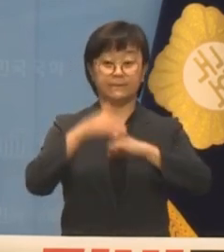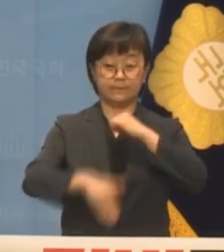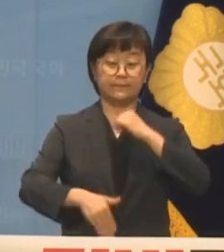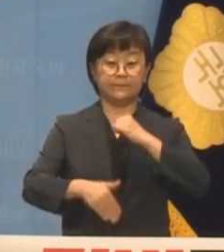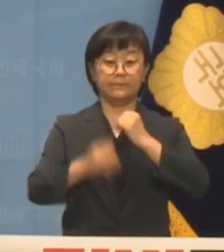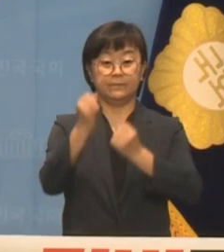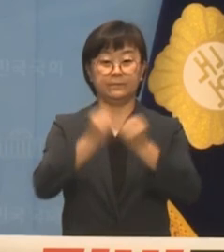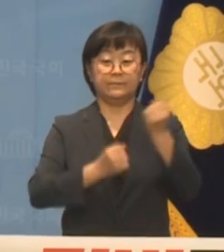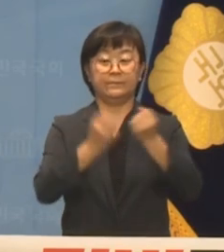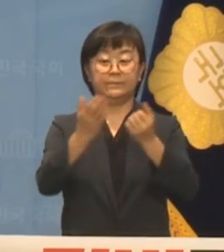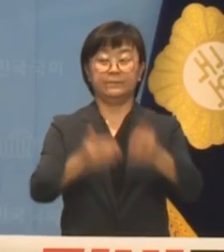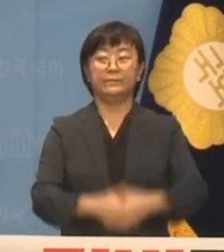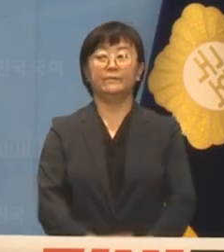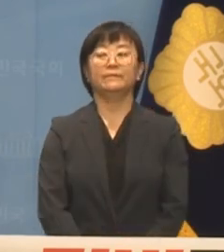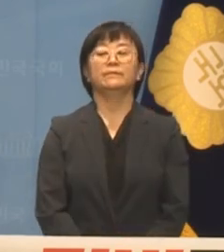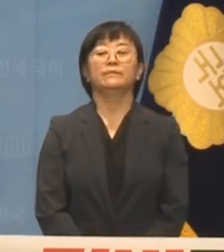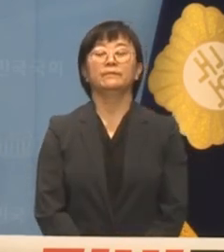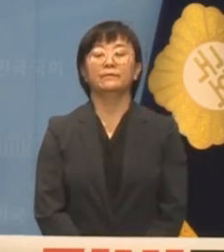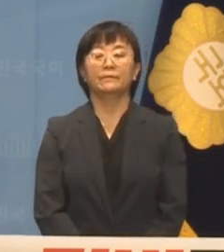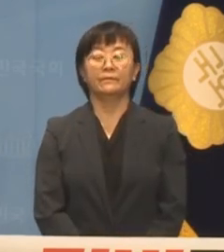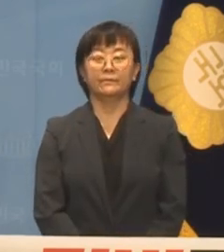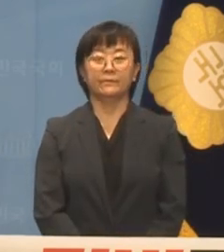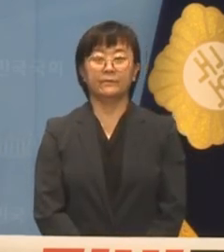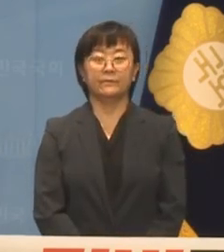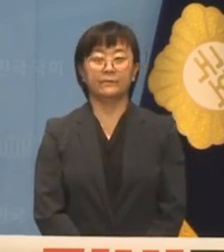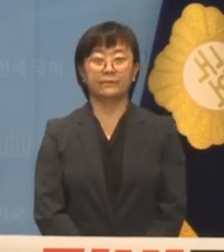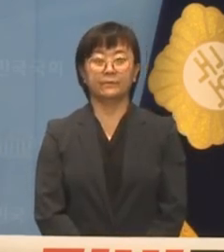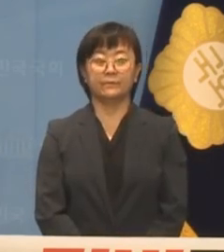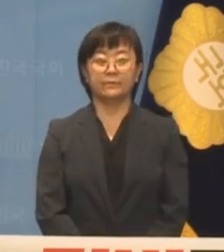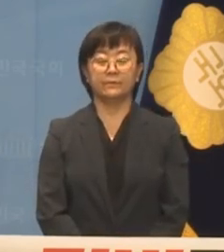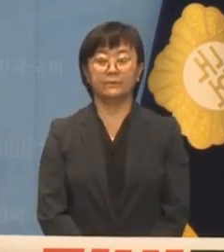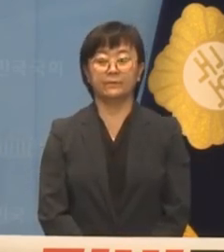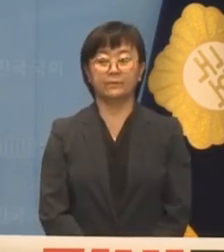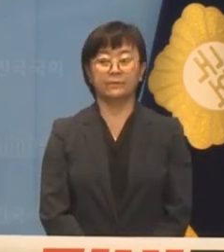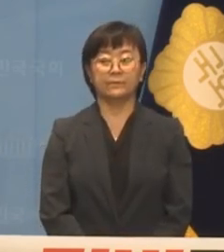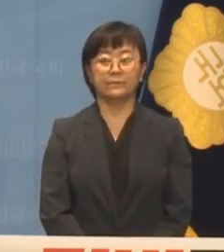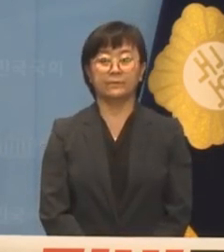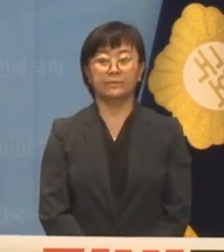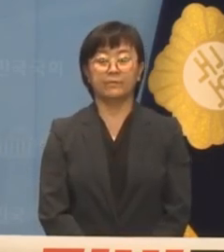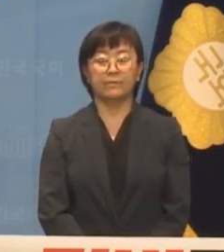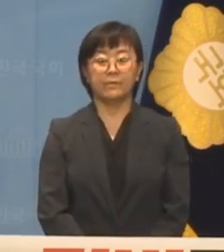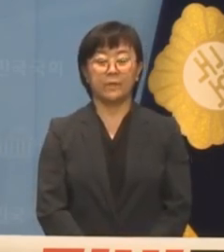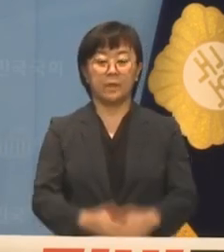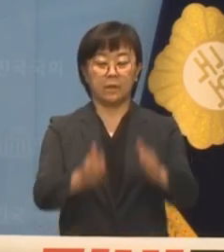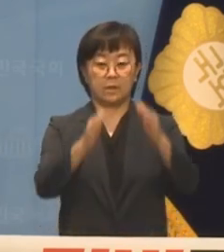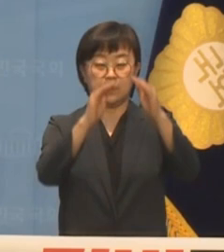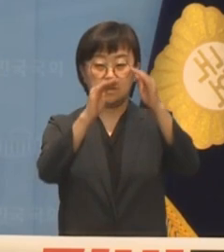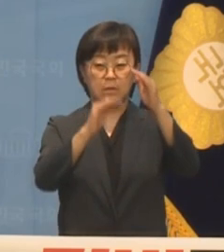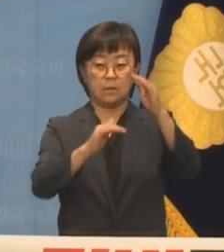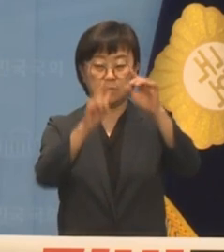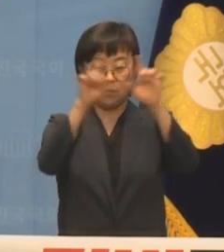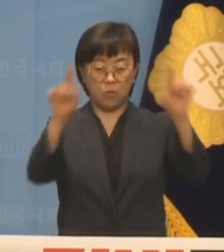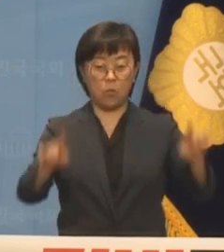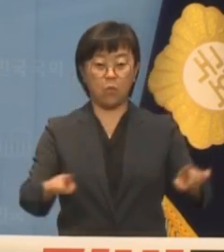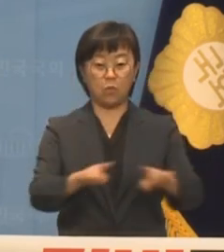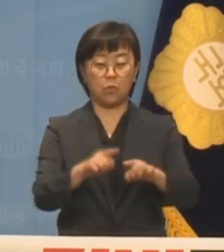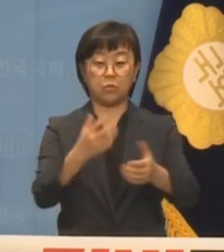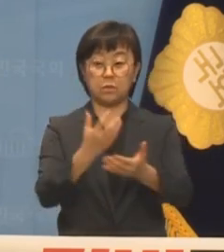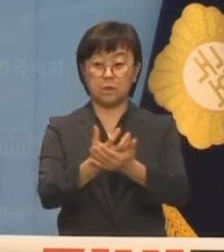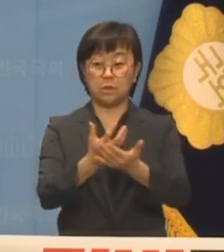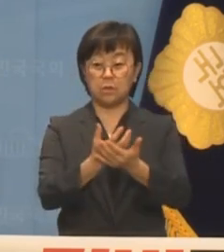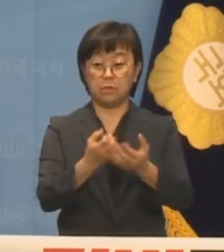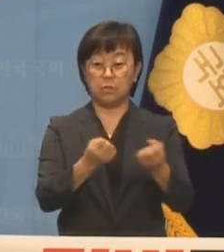기자회견을 시작하려고 합니다 기자회견 성명서, 기자 보도자료 제가